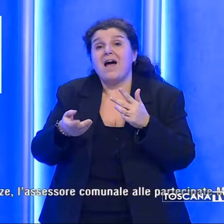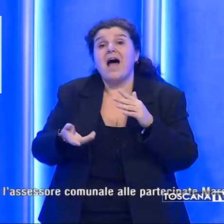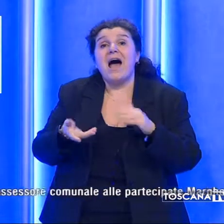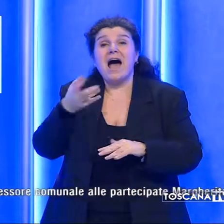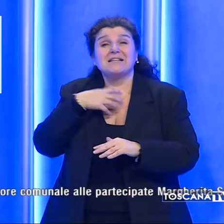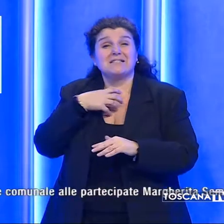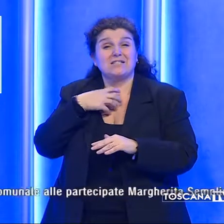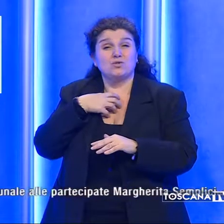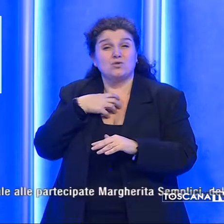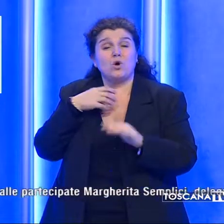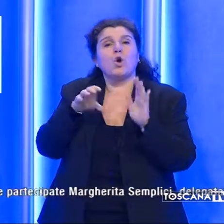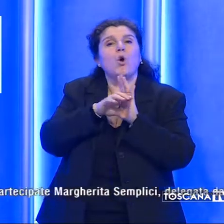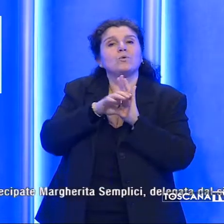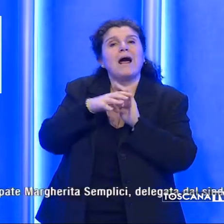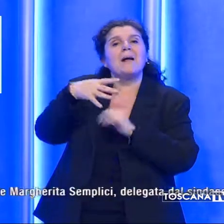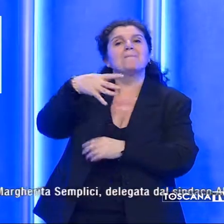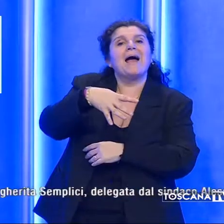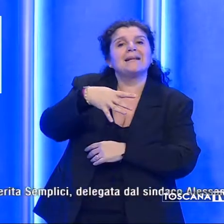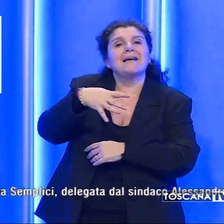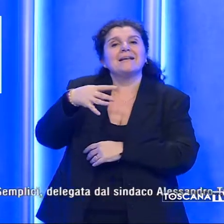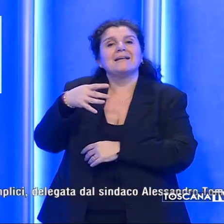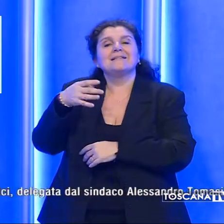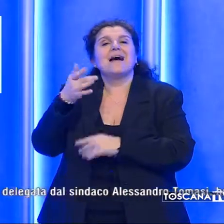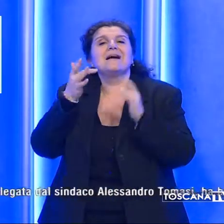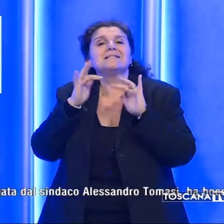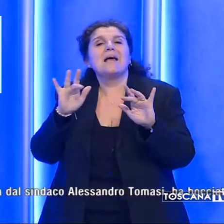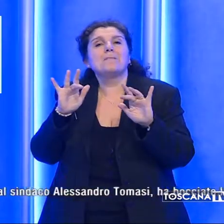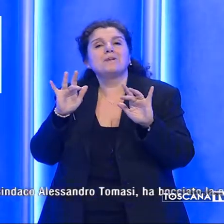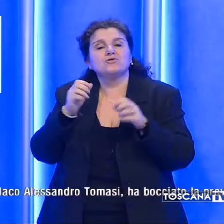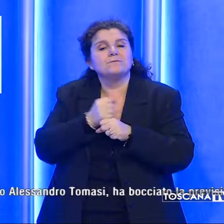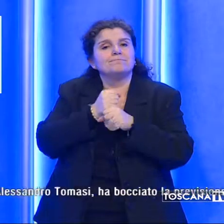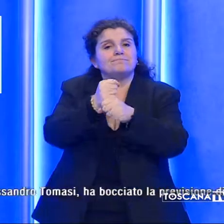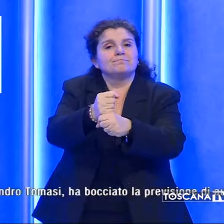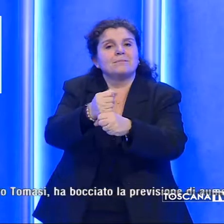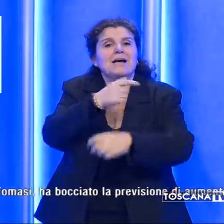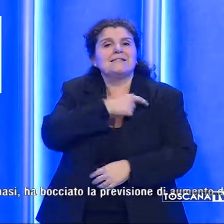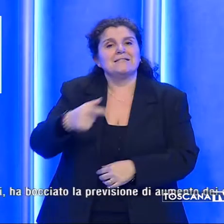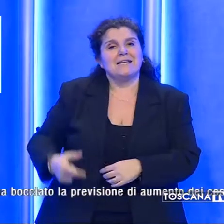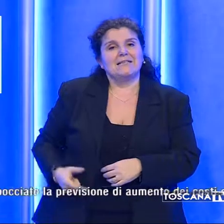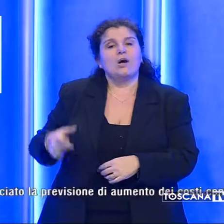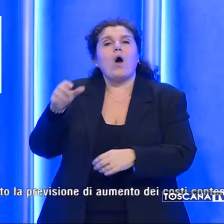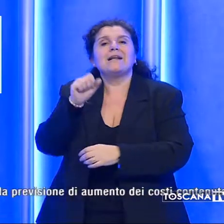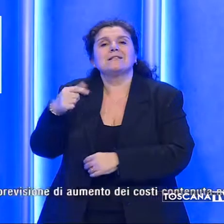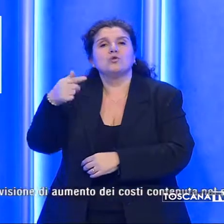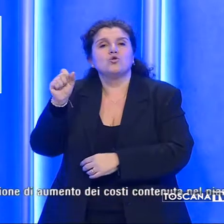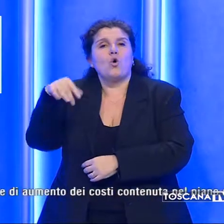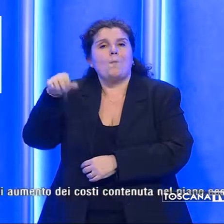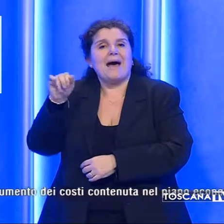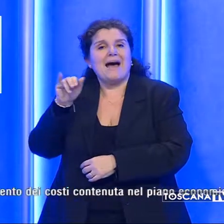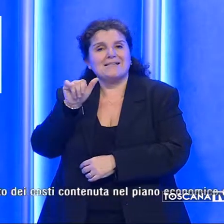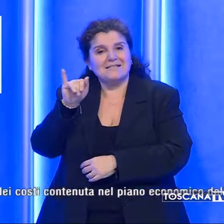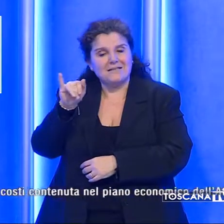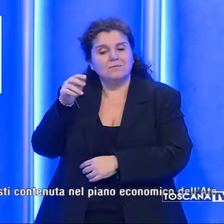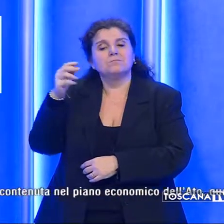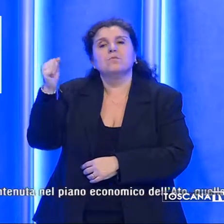alle partecipate Margherita Semplici, delegata dal sindaco Alessandro Tomasi, ha